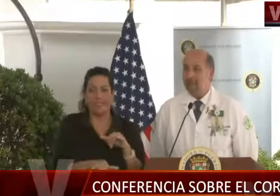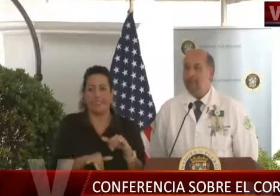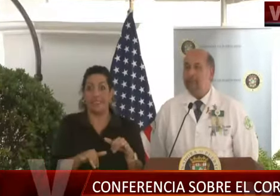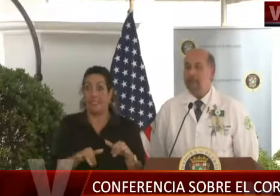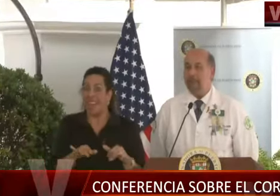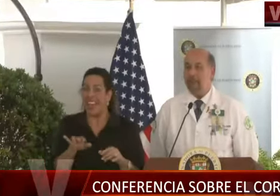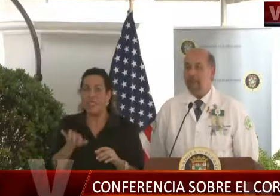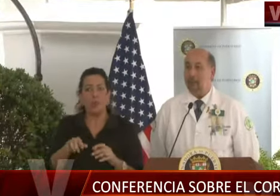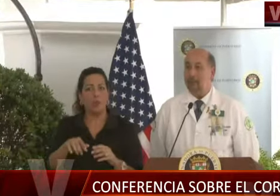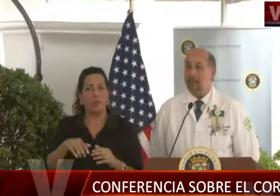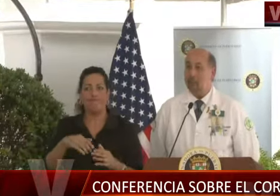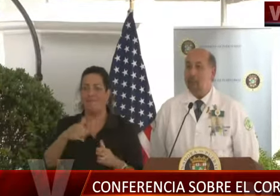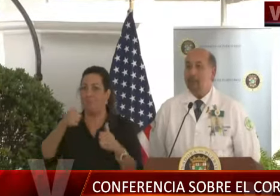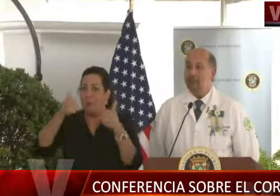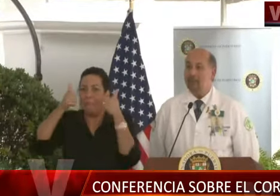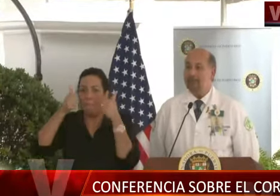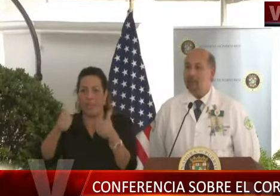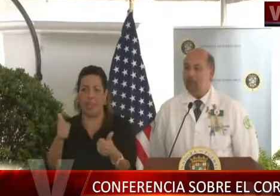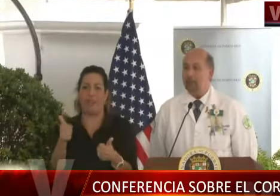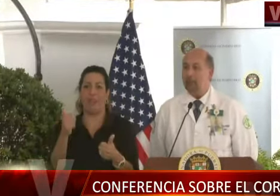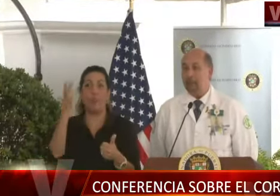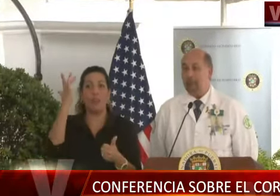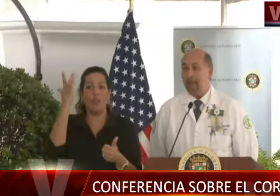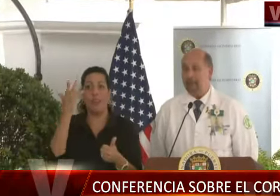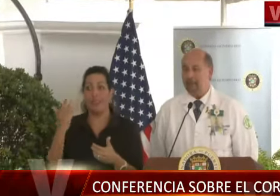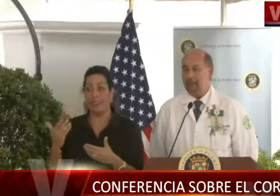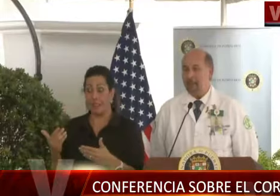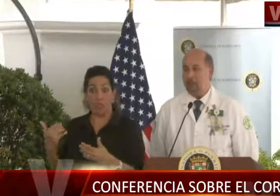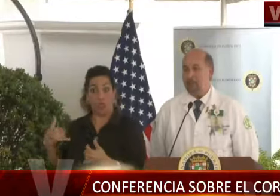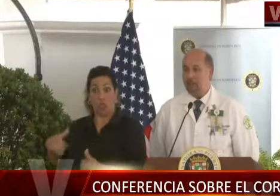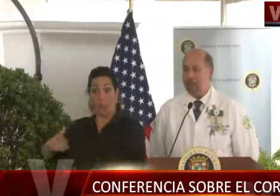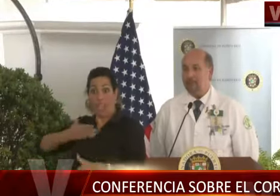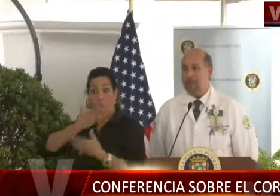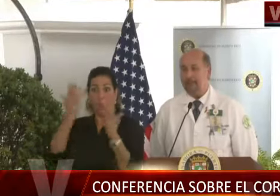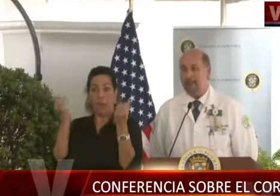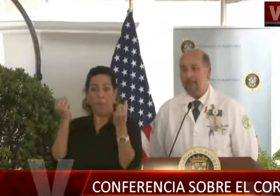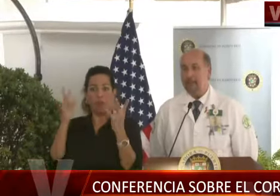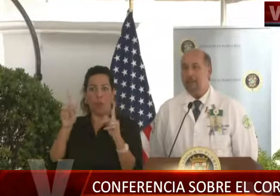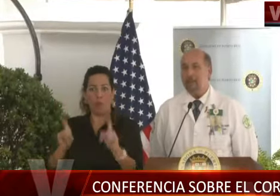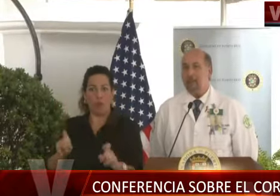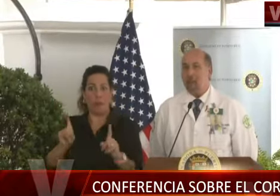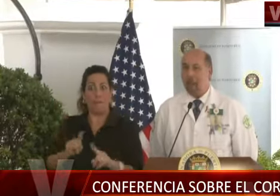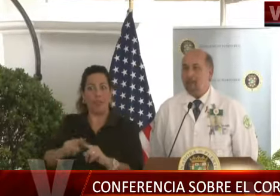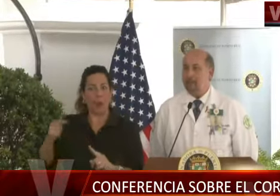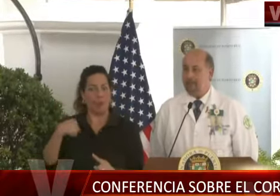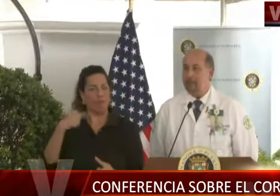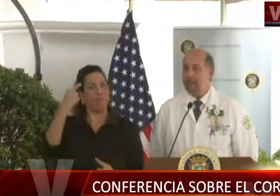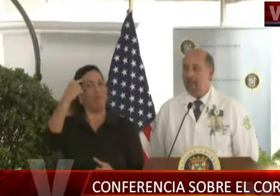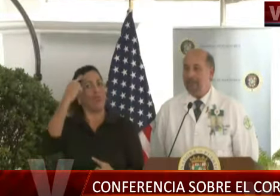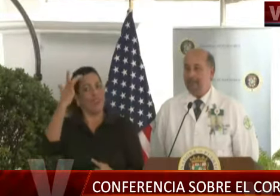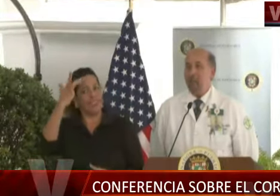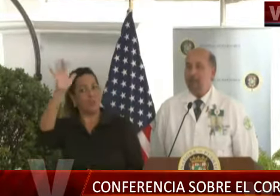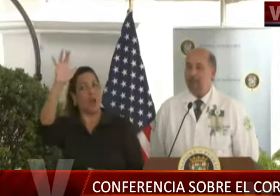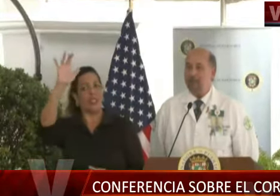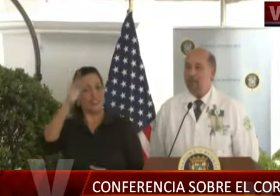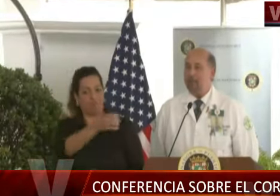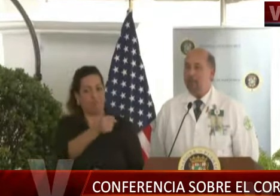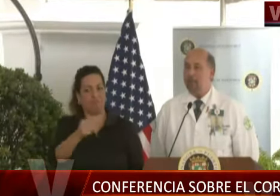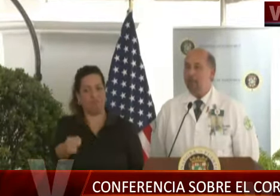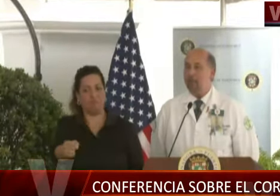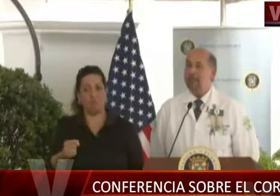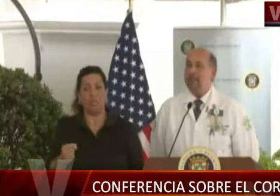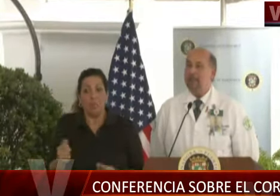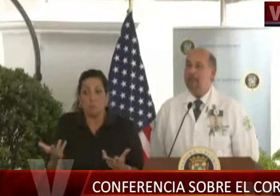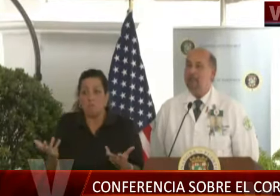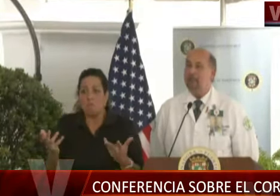muy asertivo ante la ausencia de muchas pruebas en el momento que vamos a estar recibiendo para poder establecer cuál va a ser la demográfica en